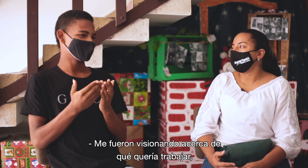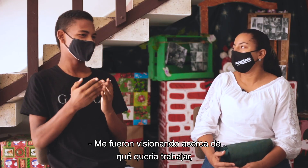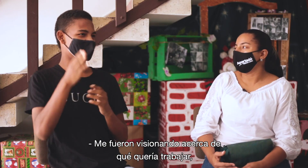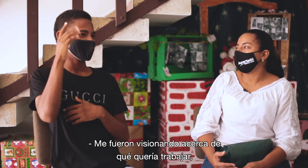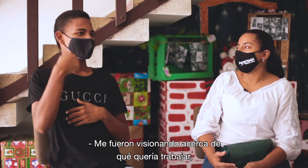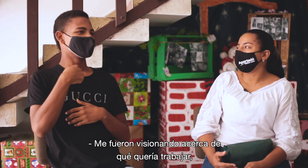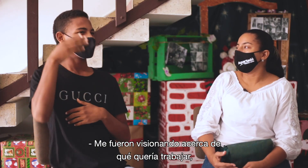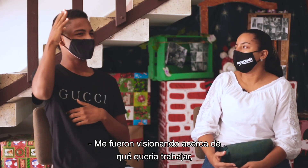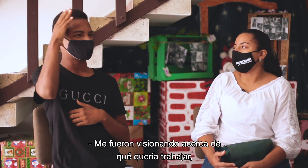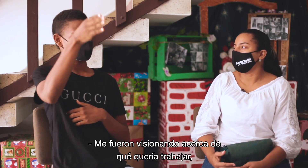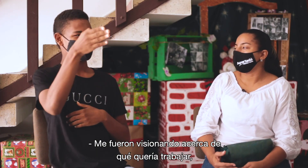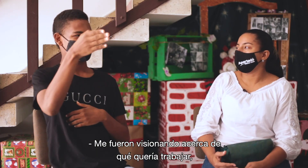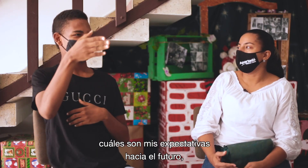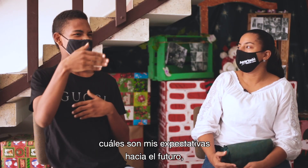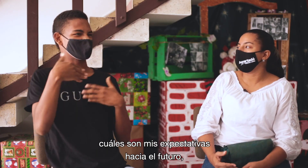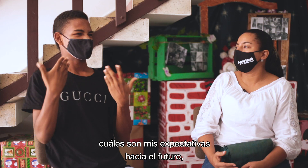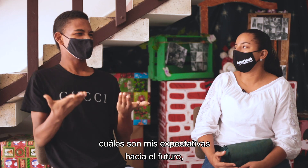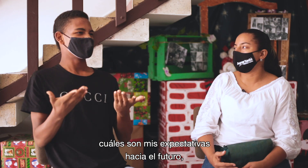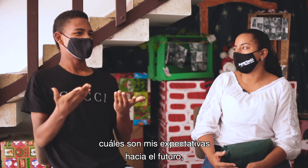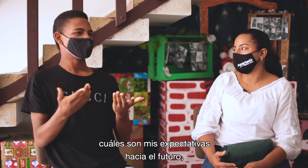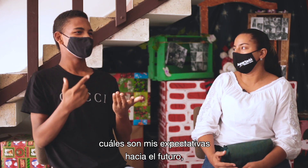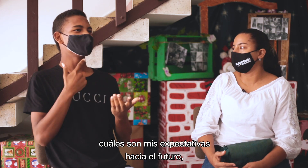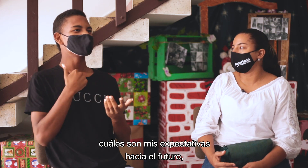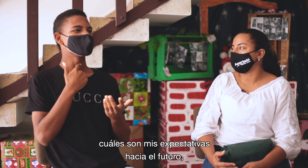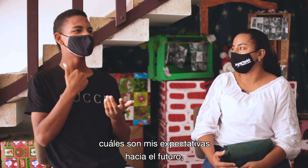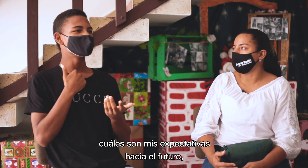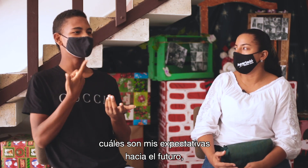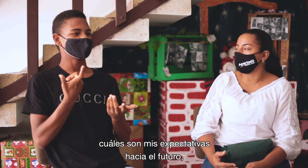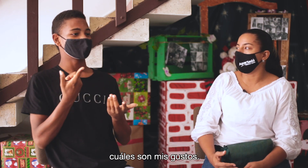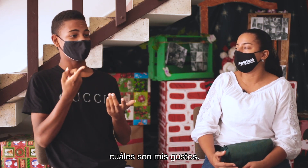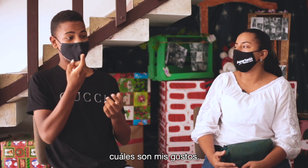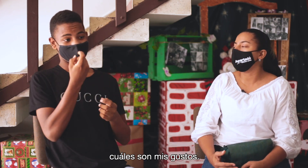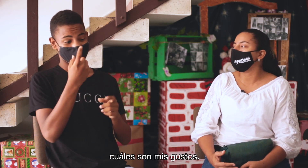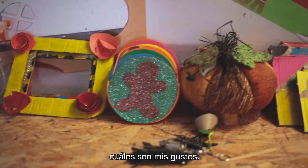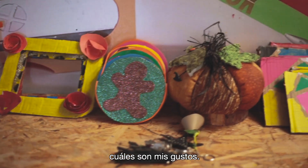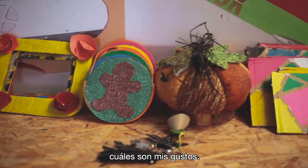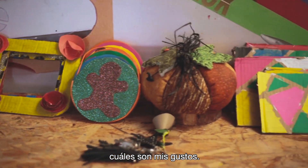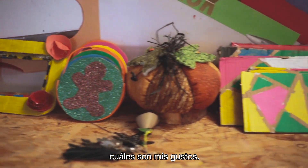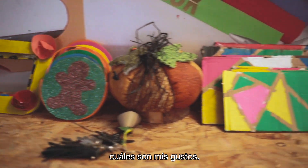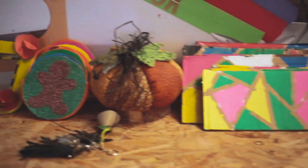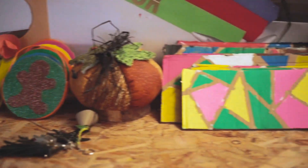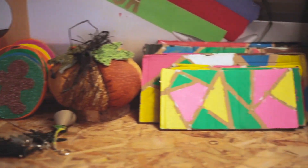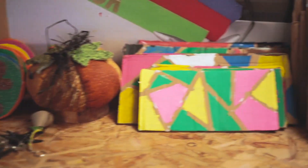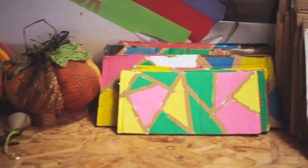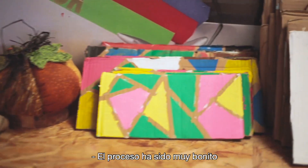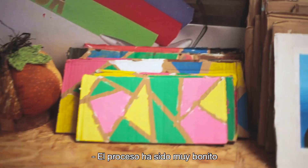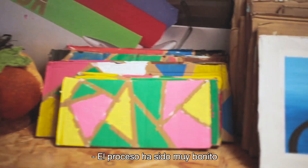de qué quería trabajar, cuáles son mis expectativas hacia el futuro, cuáles son mis gustos. El proceso